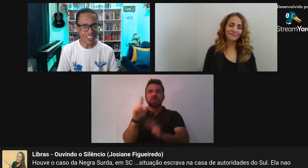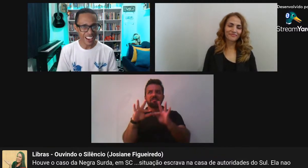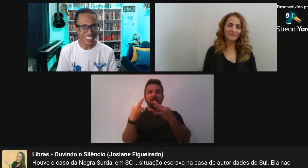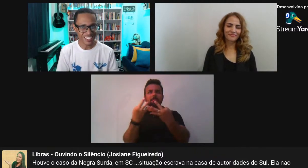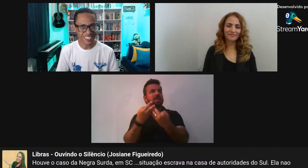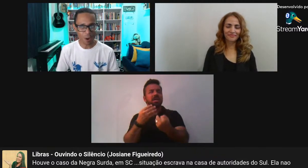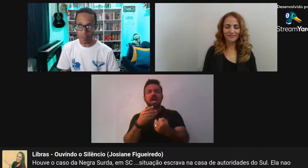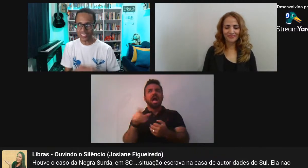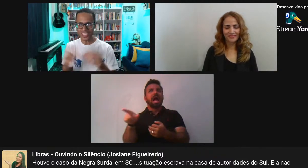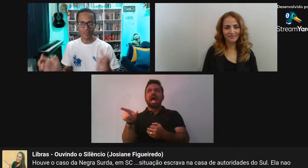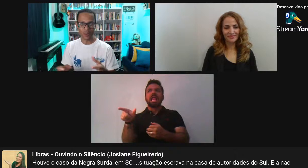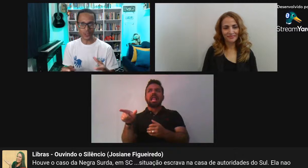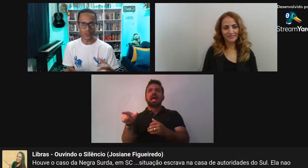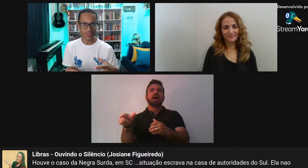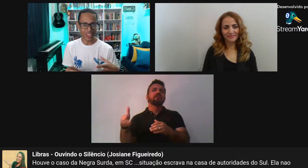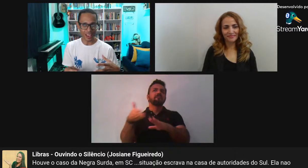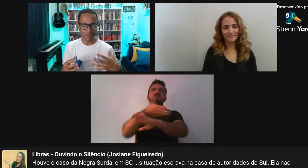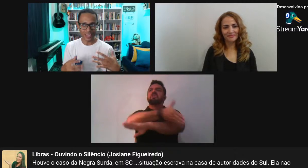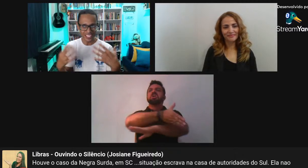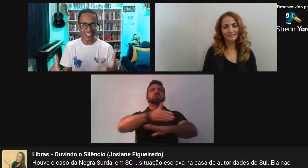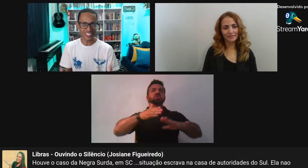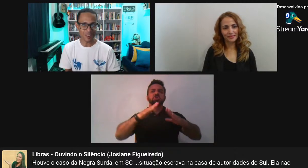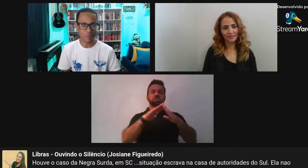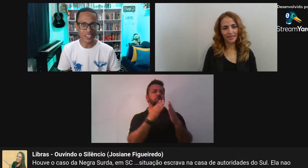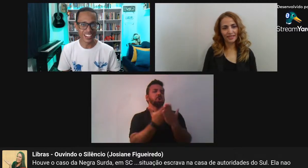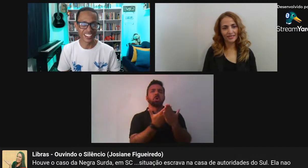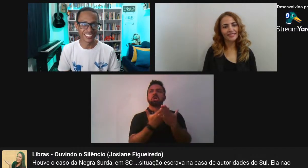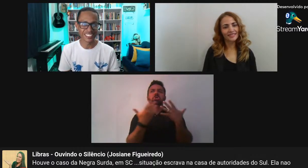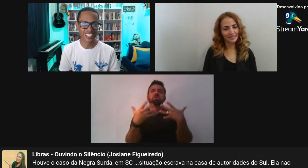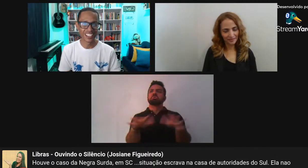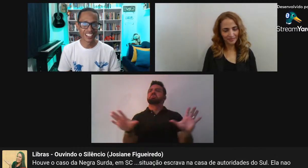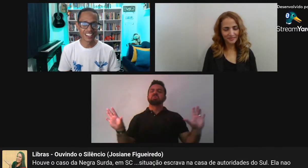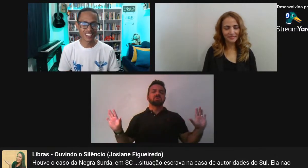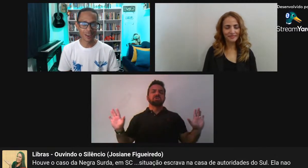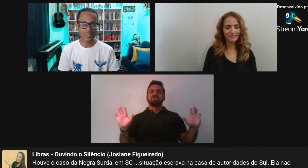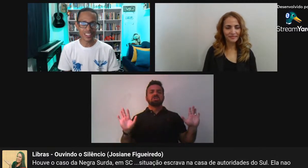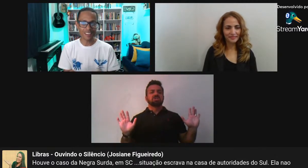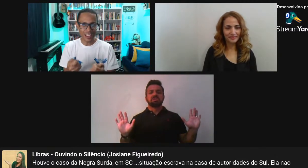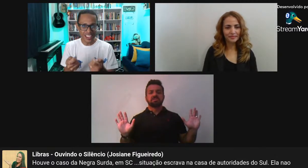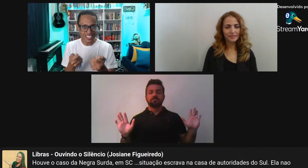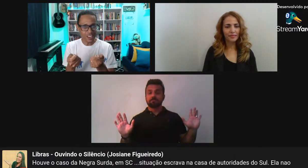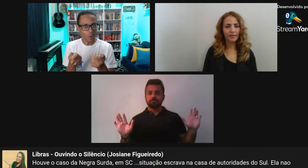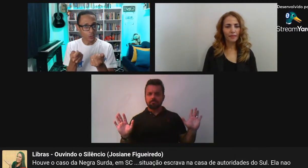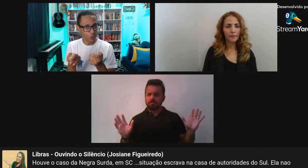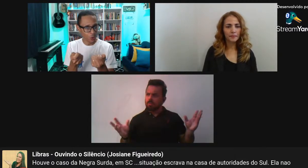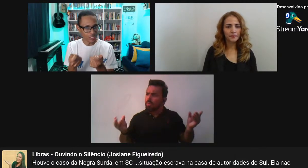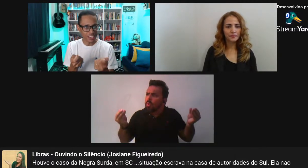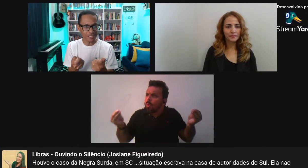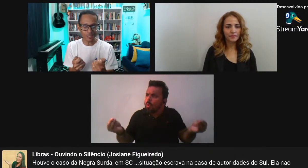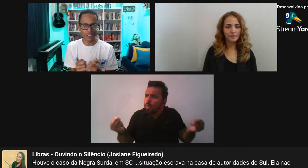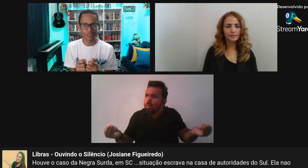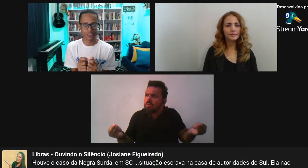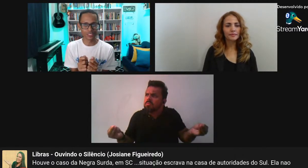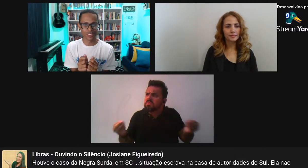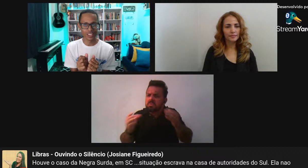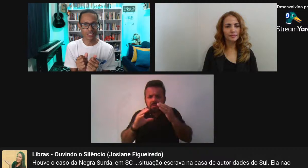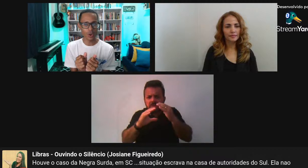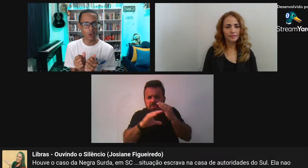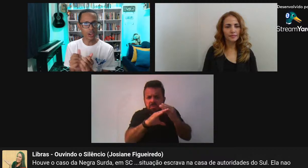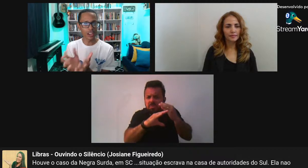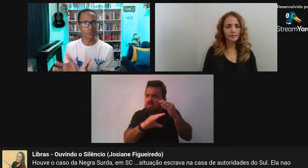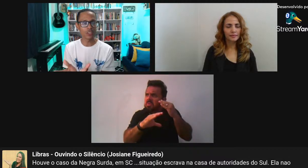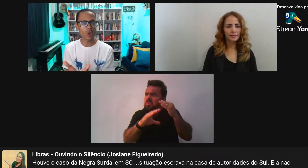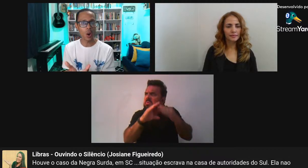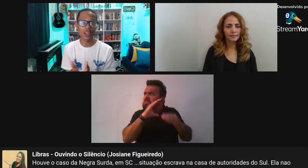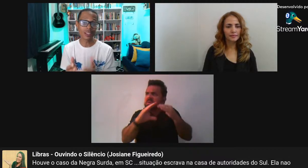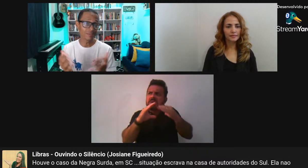Língua de sinais Como assim uma pessoa Não quer aprender A se comunicar Então teve aí Esse controle Falando Se